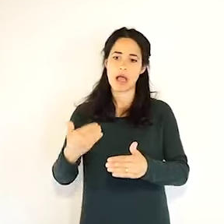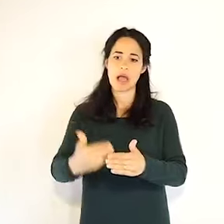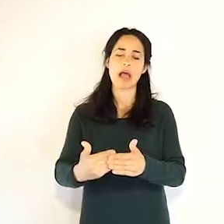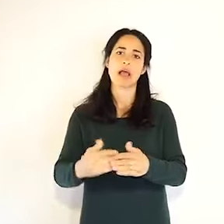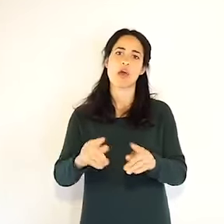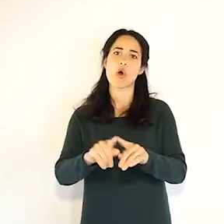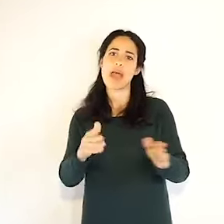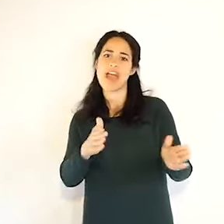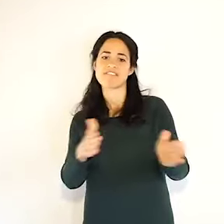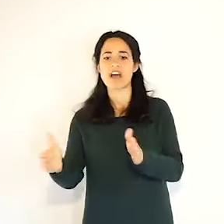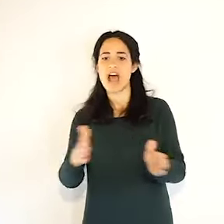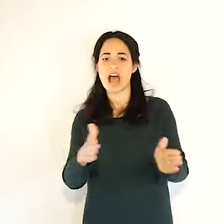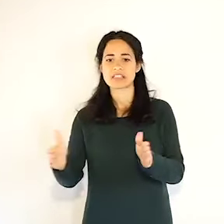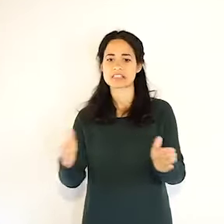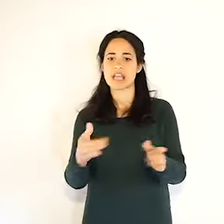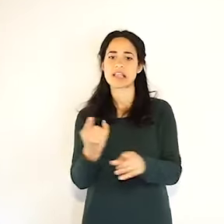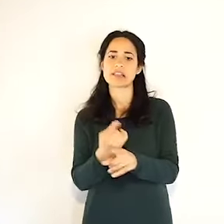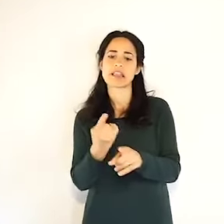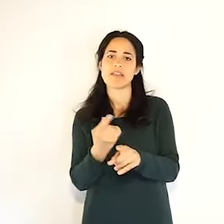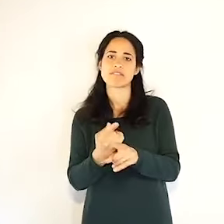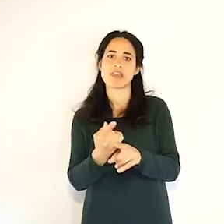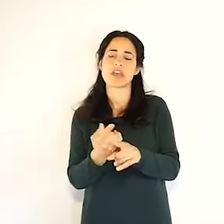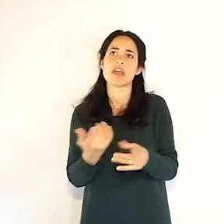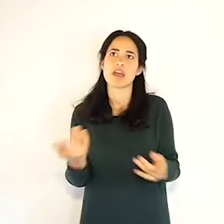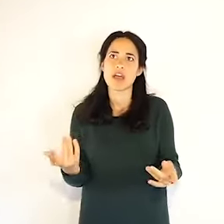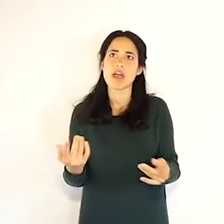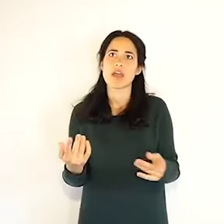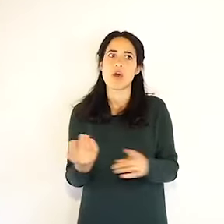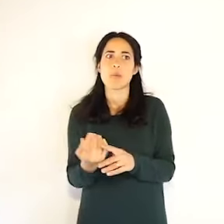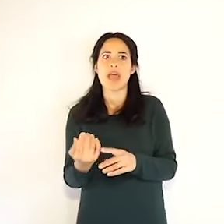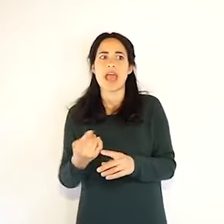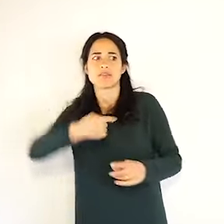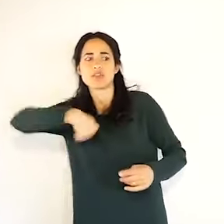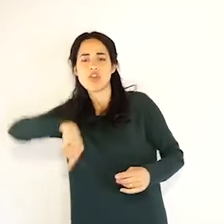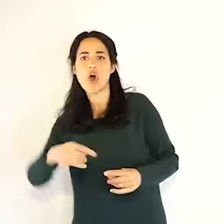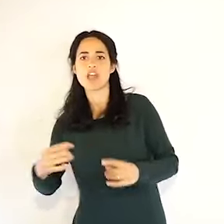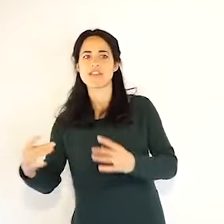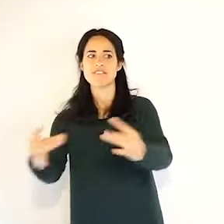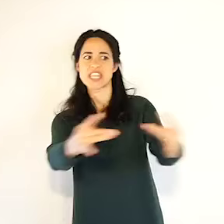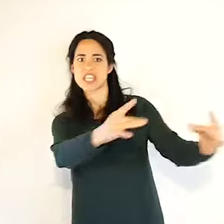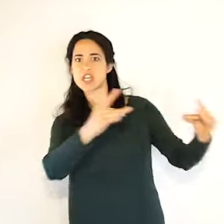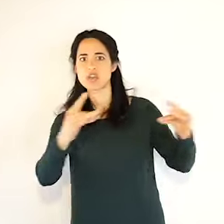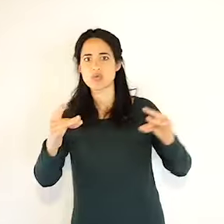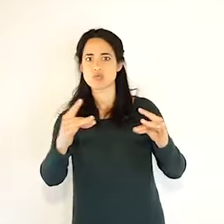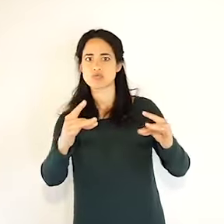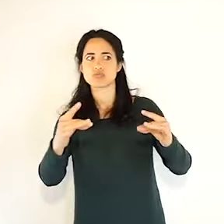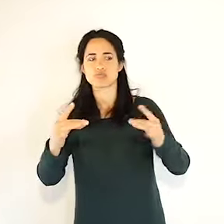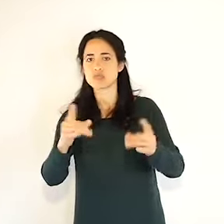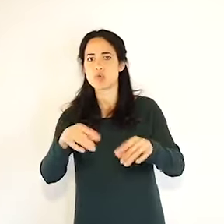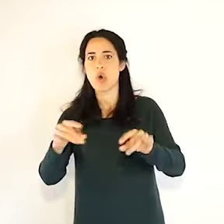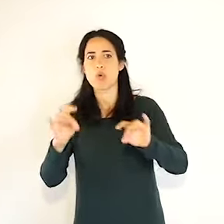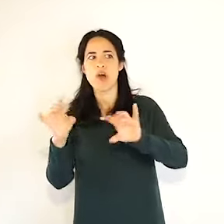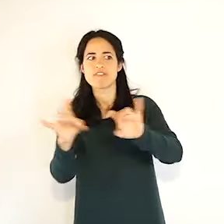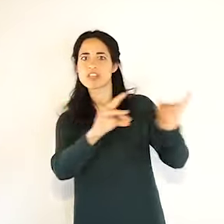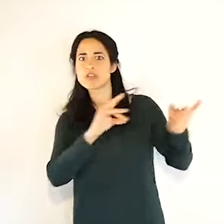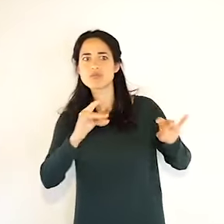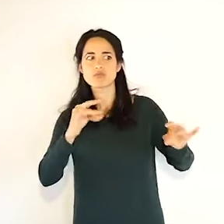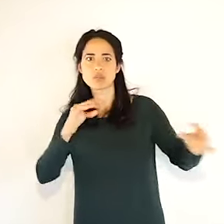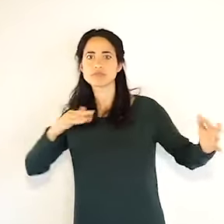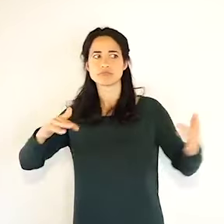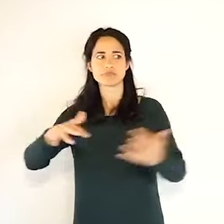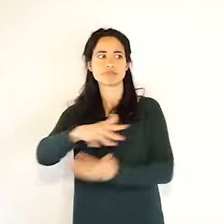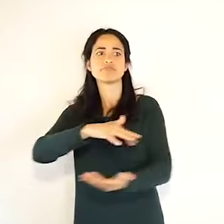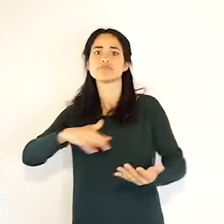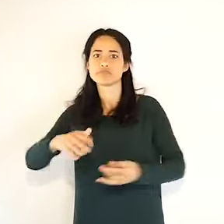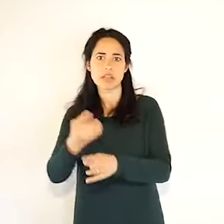domani si riapre dobbiamo essere in grado già oggi di mettere in sicurezza le nostre attività produttive attraverso dei protocolli